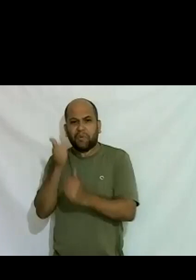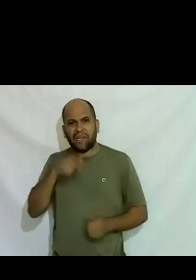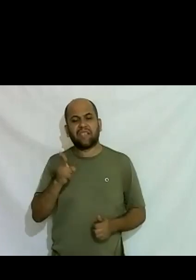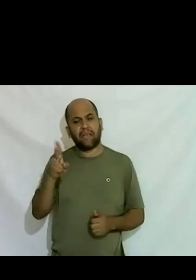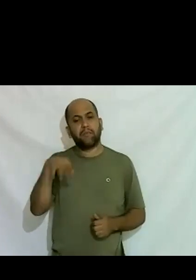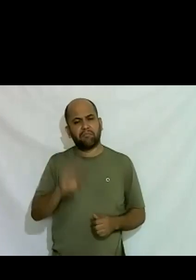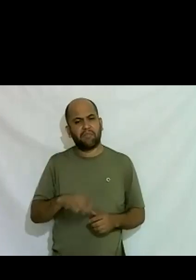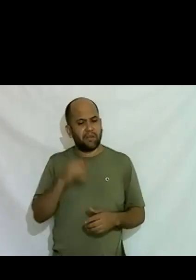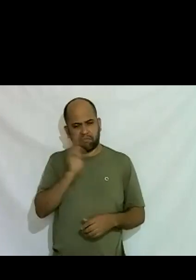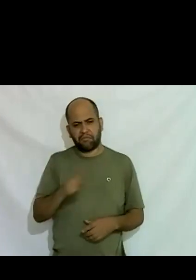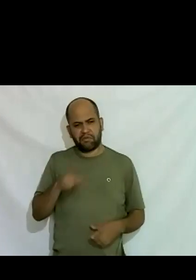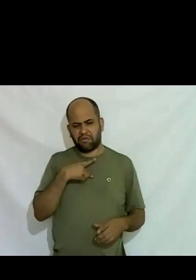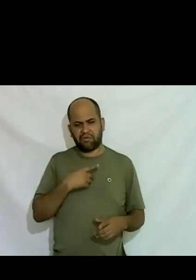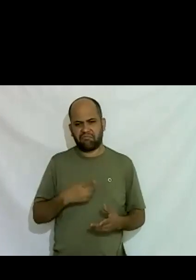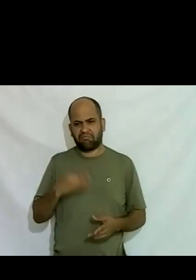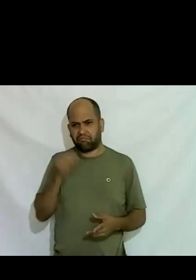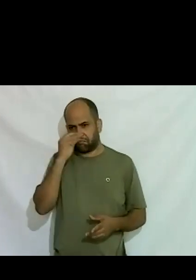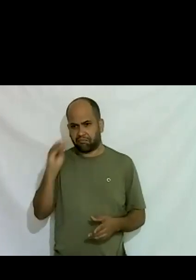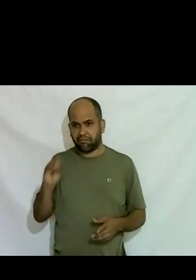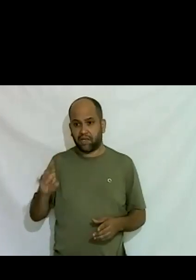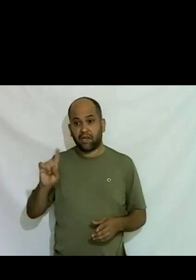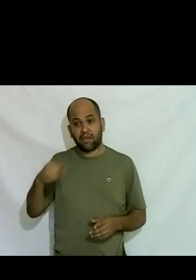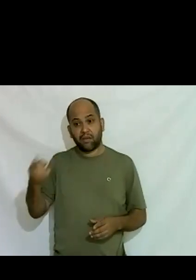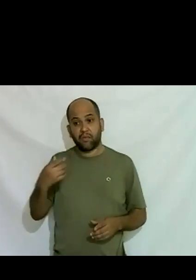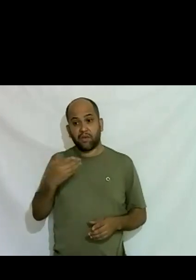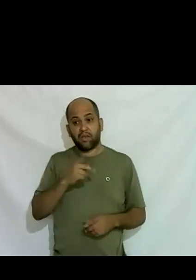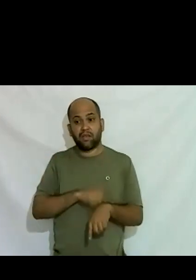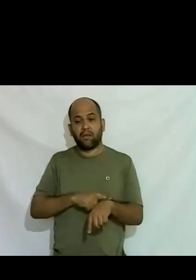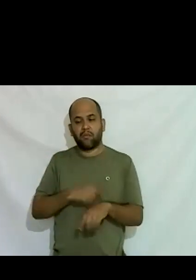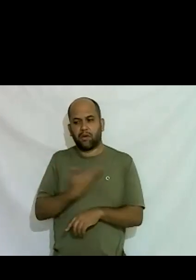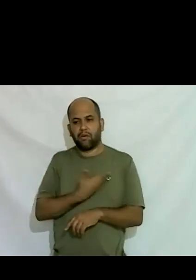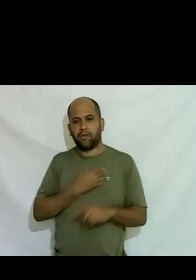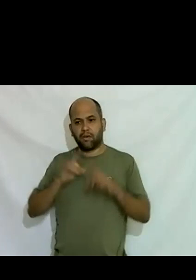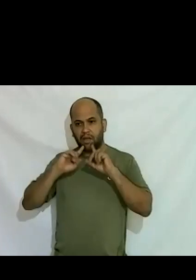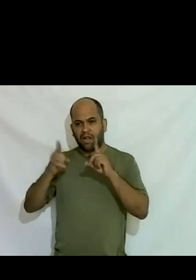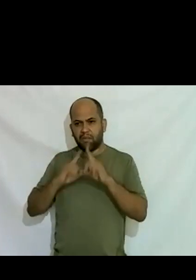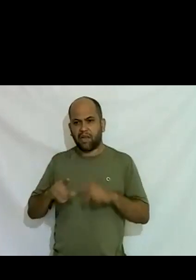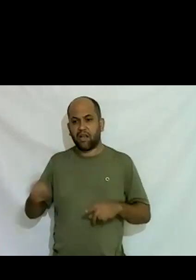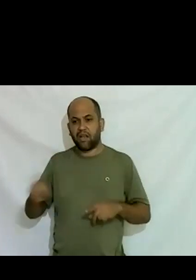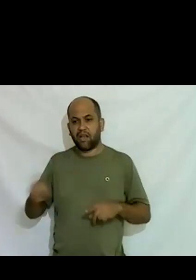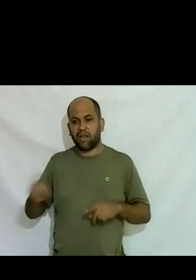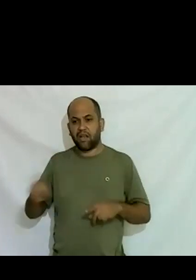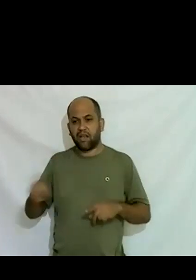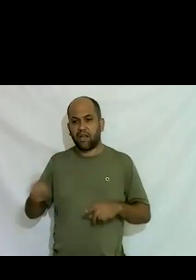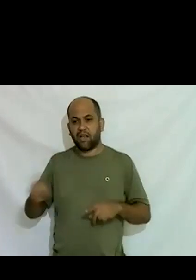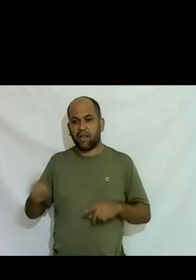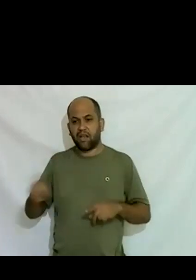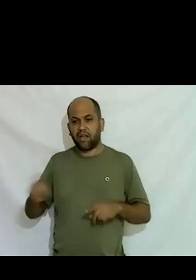algumas pessoas não ligavam muito mas com o tempo um coleguinha começou a reclamar você é menino você tem que ficar com a gente